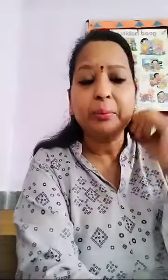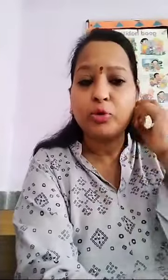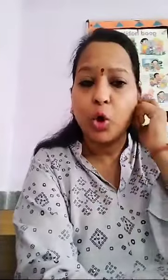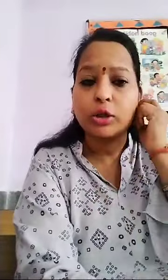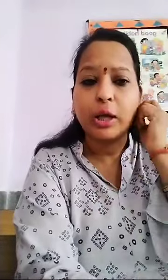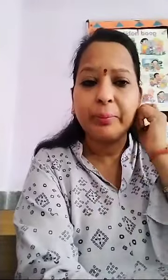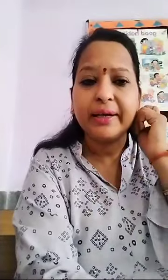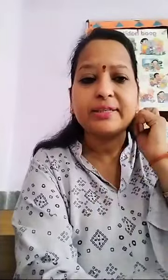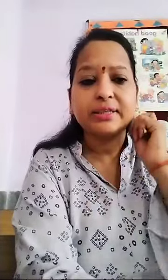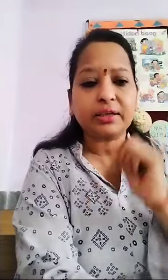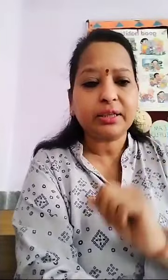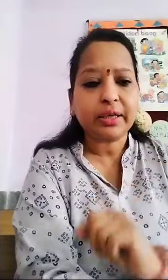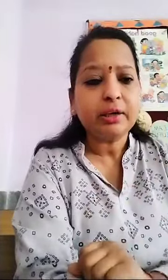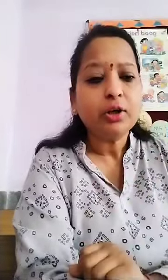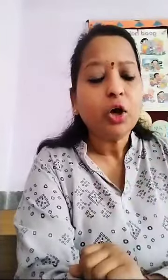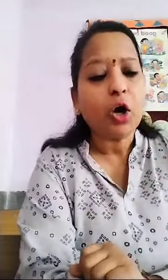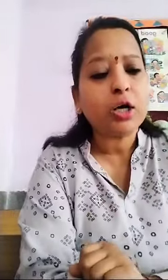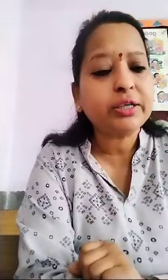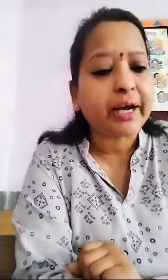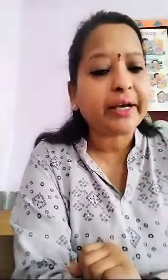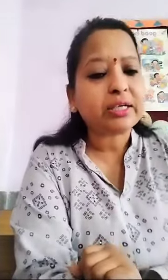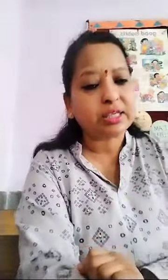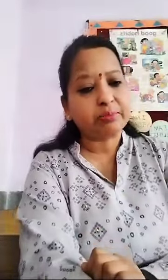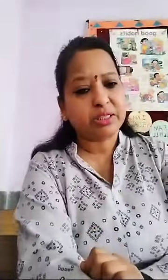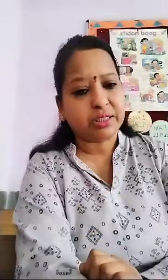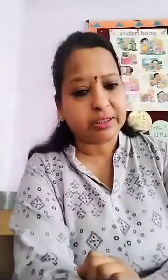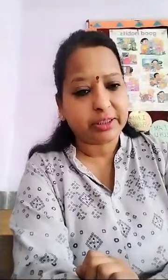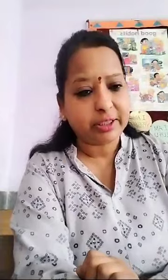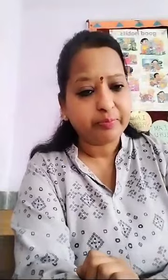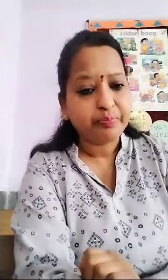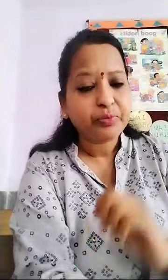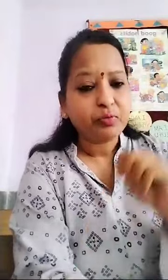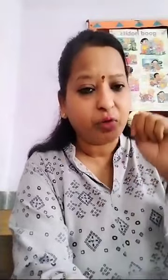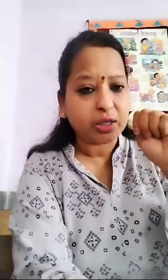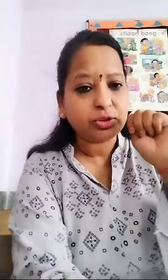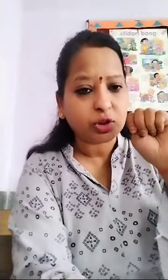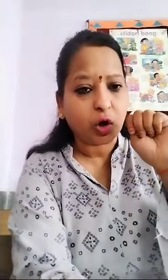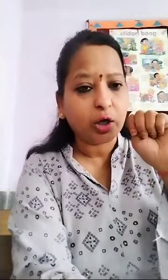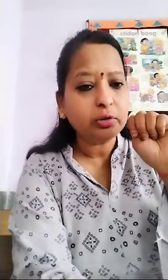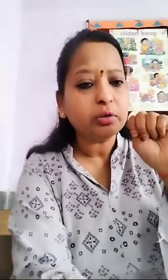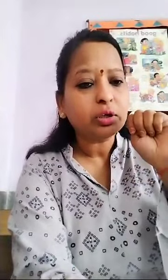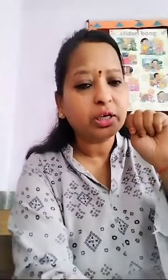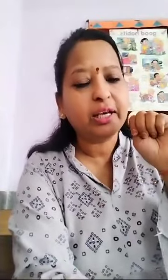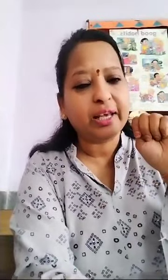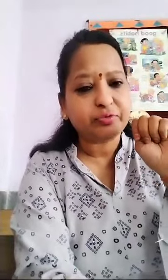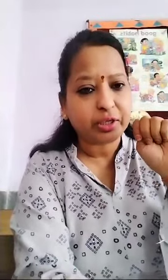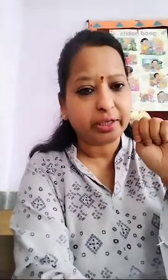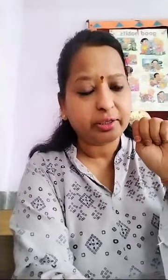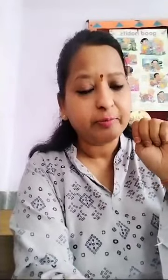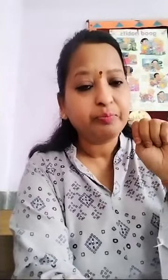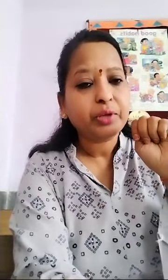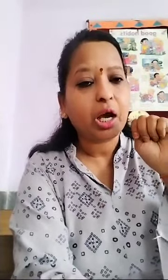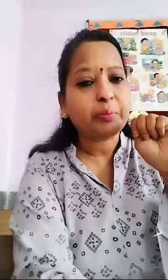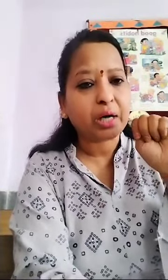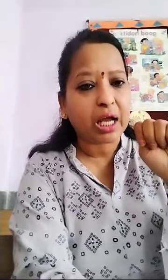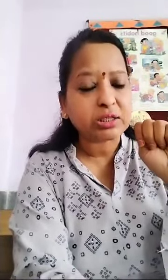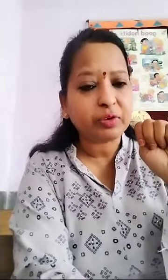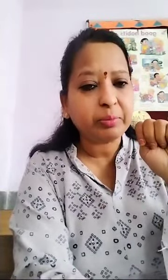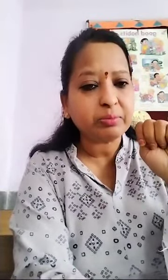beats करते थे और direct sums करते थे 1s on left hand अब class 1 में हम समझेंगे